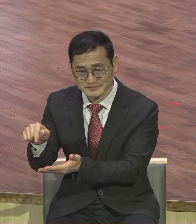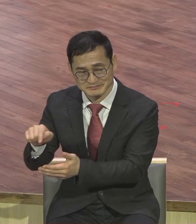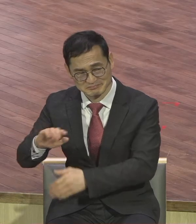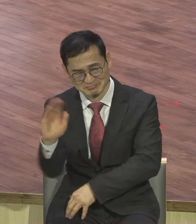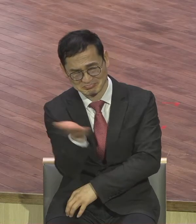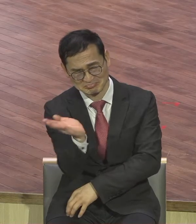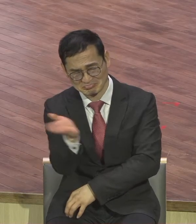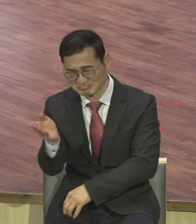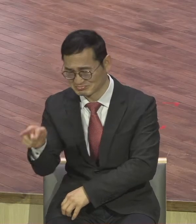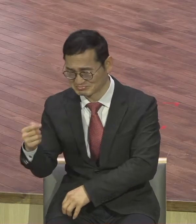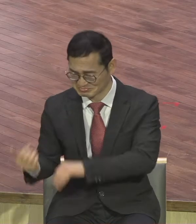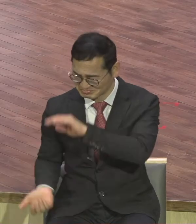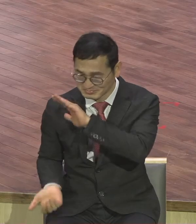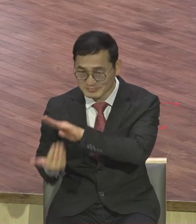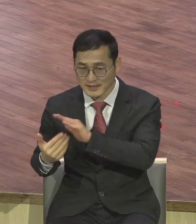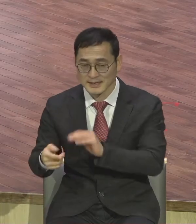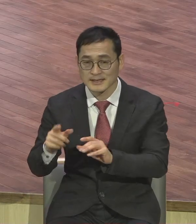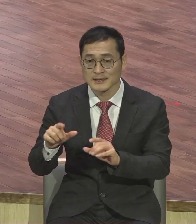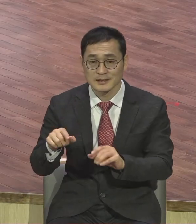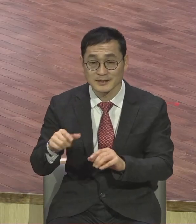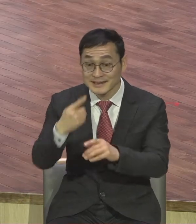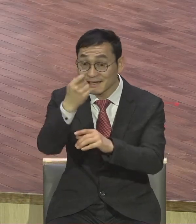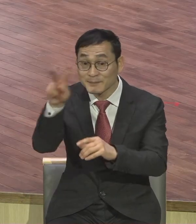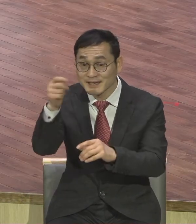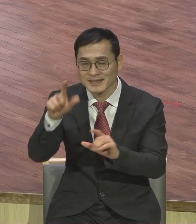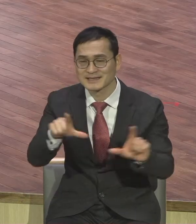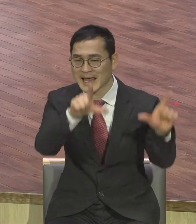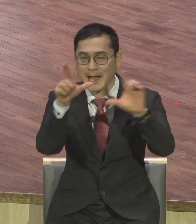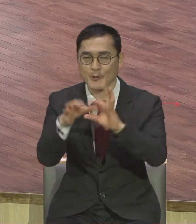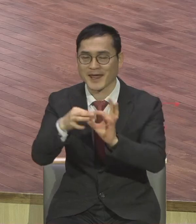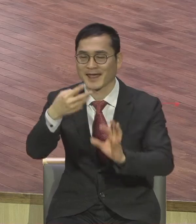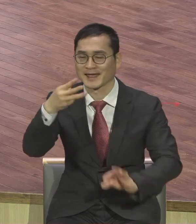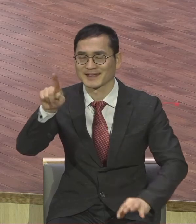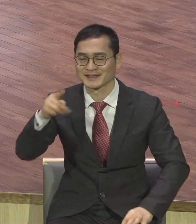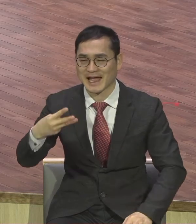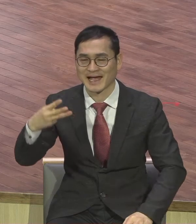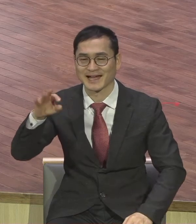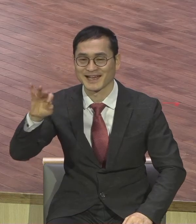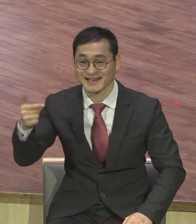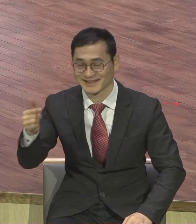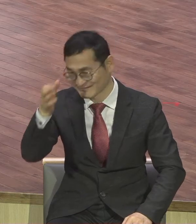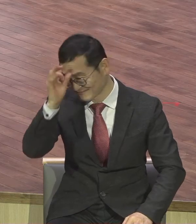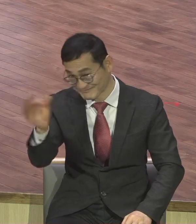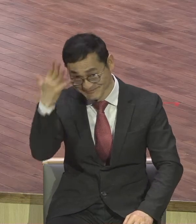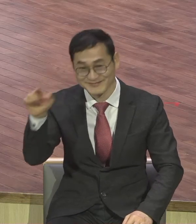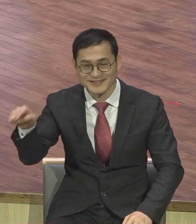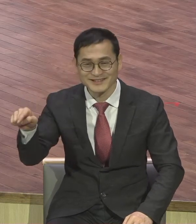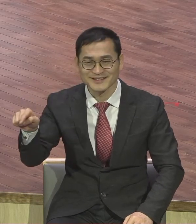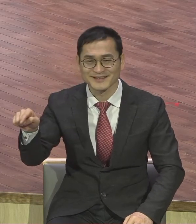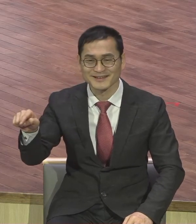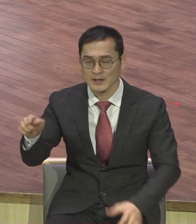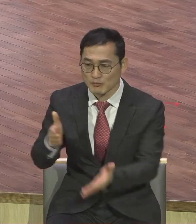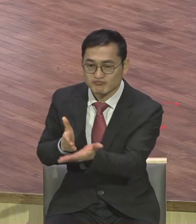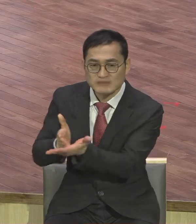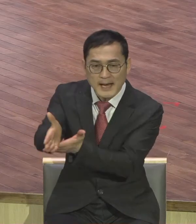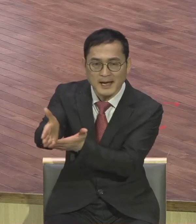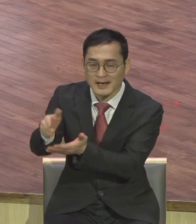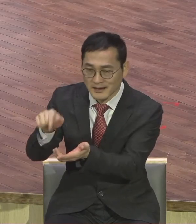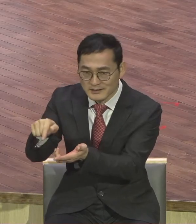생활의 달인이란 프로그램 나오잖아요 생활 달인들 보면요 생활 속에 어떤 분야에 특출한 재능이 있어요